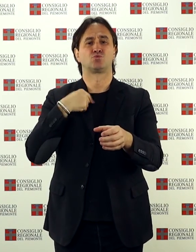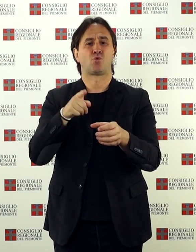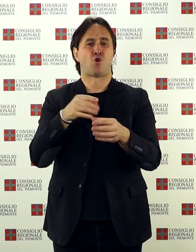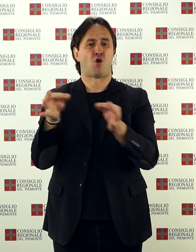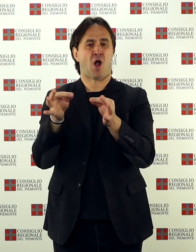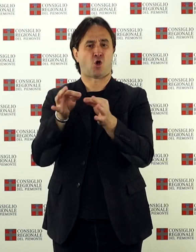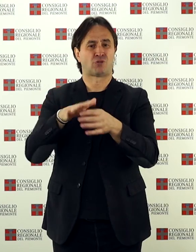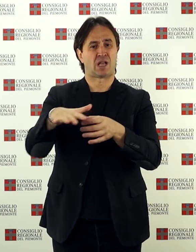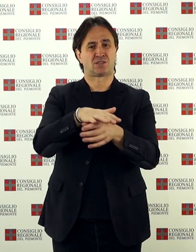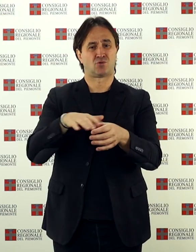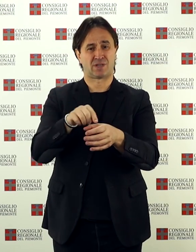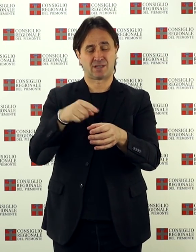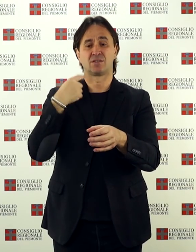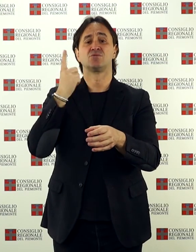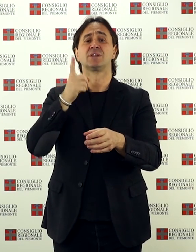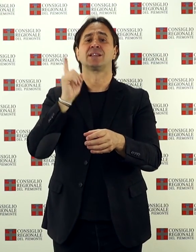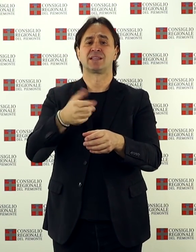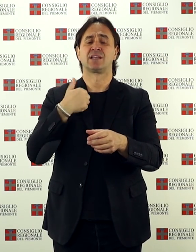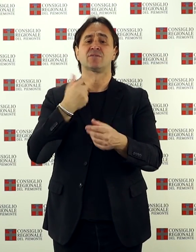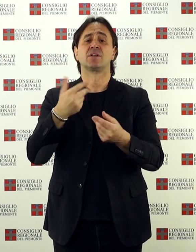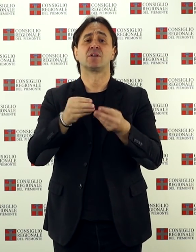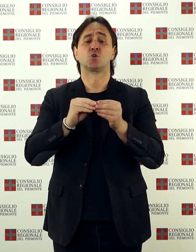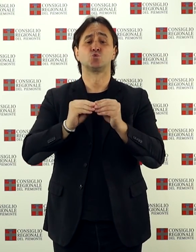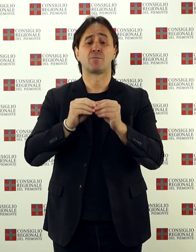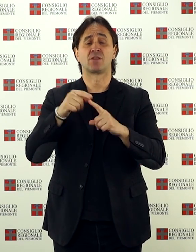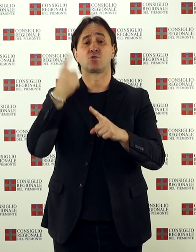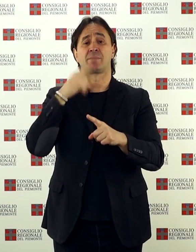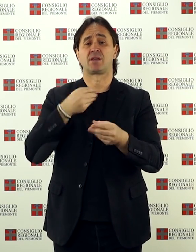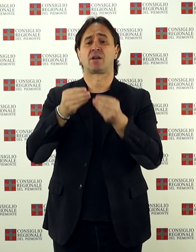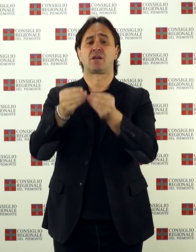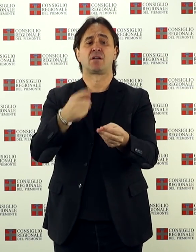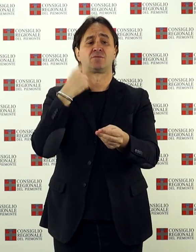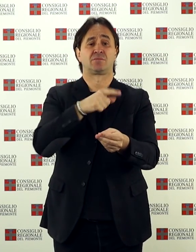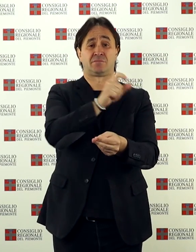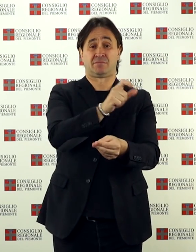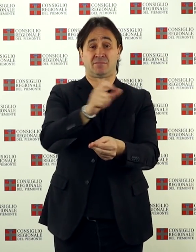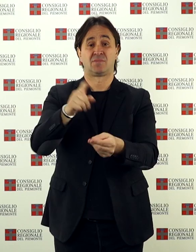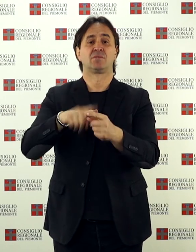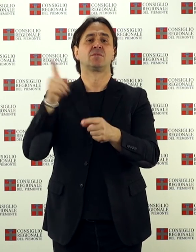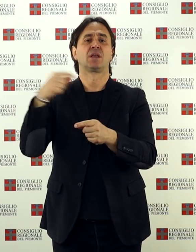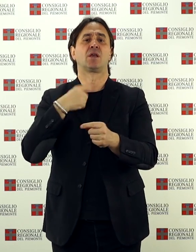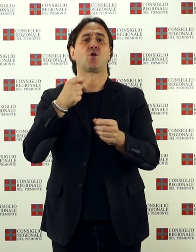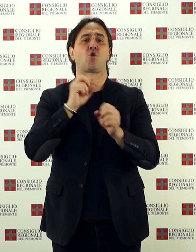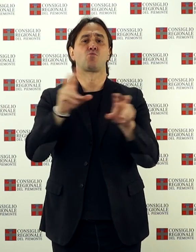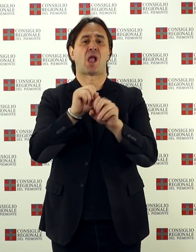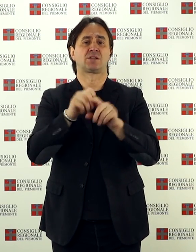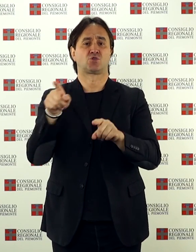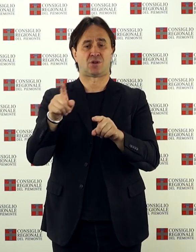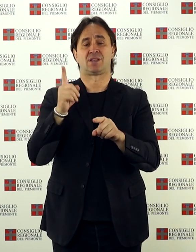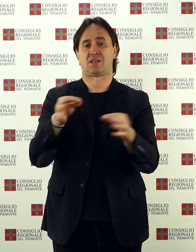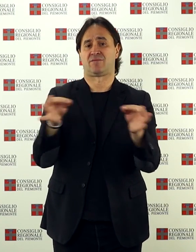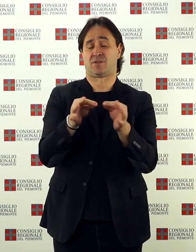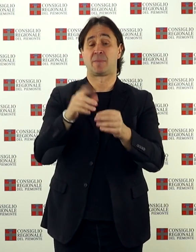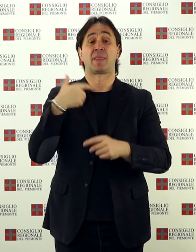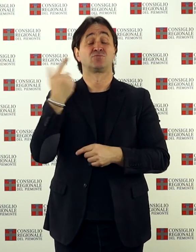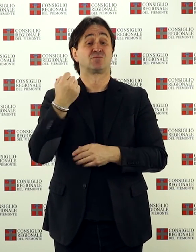Conciliazione, strumento obbligatorio e gratuito di risoluzione delle controversie tra utenti e operatori di comunicazioni, che da un lato